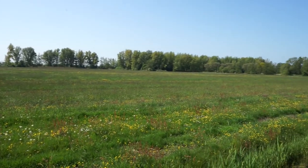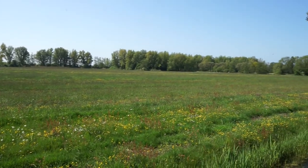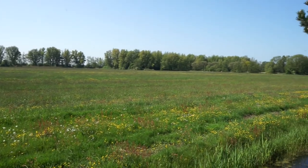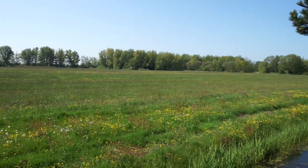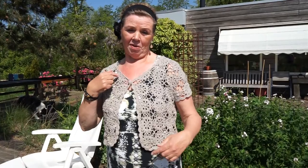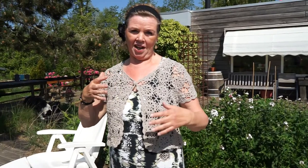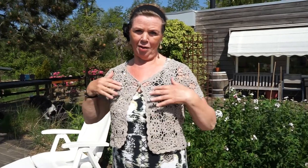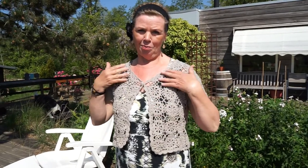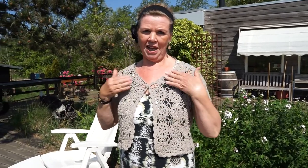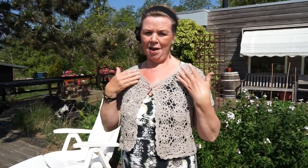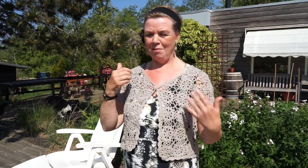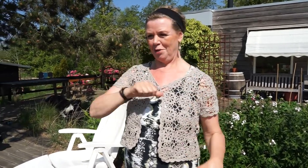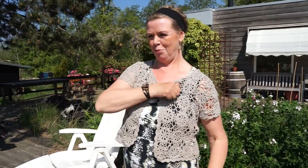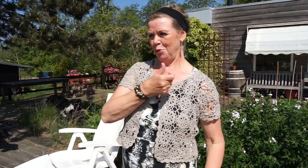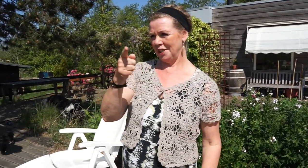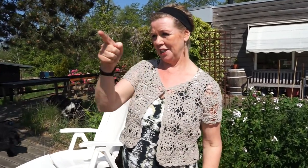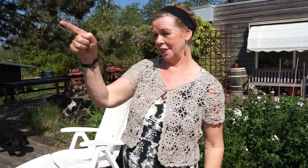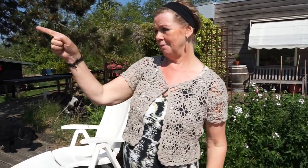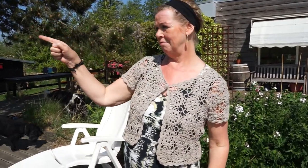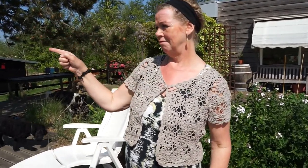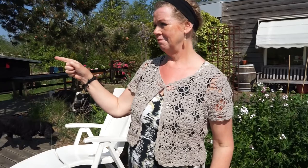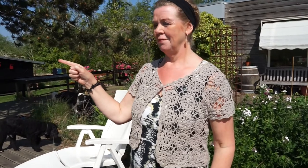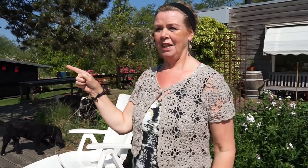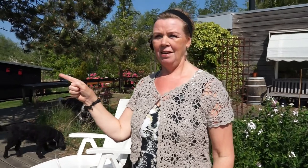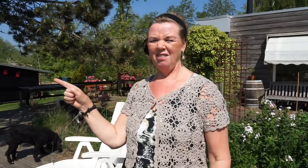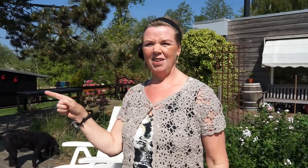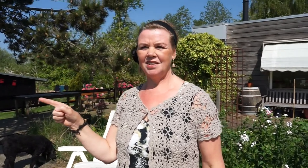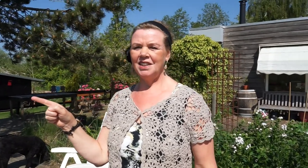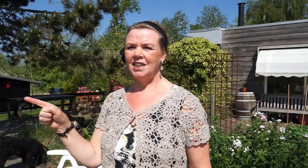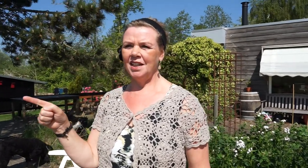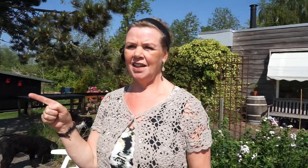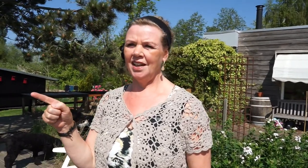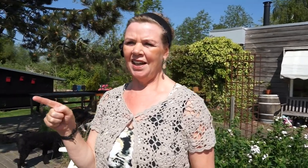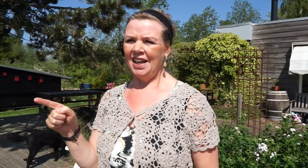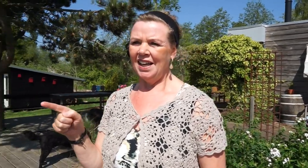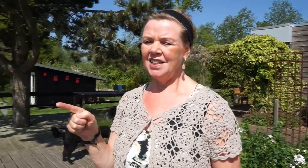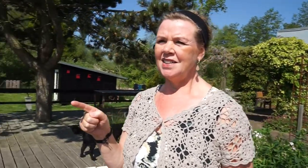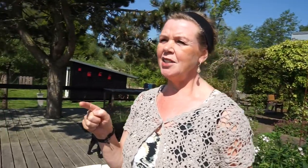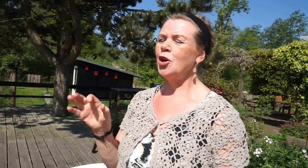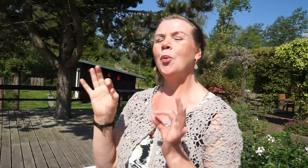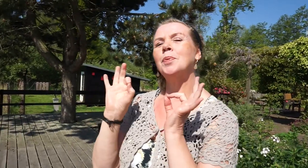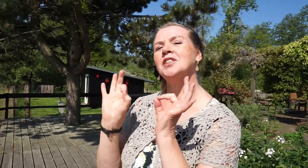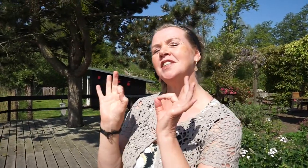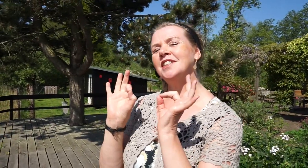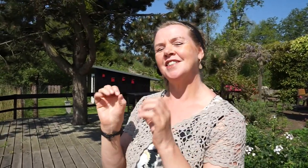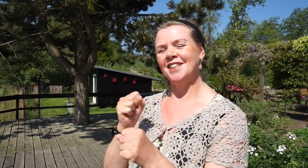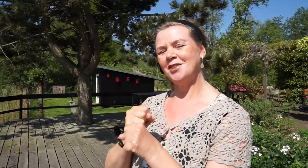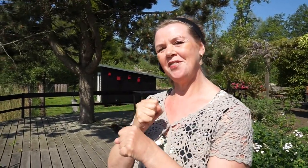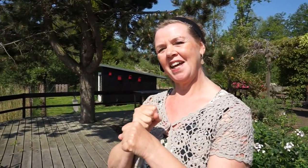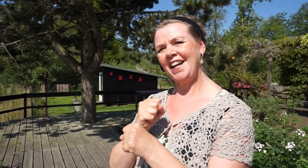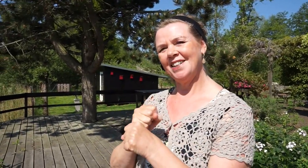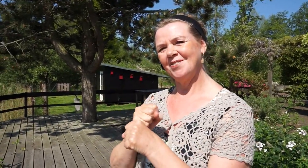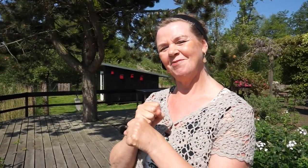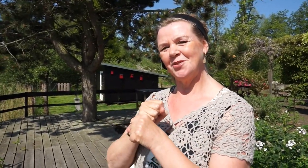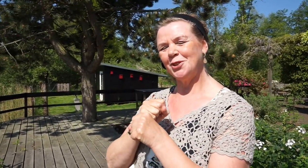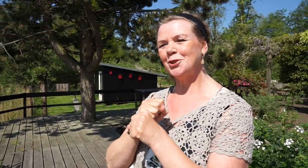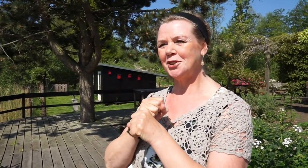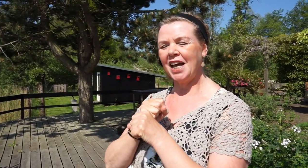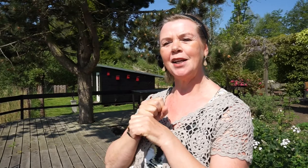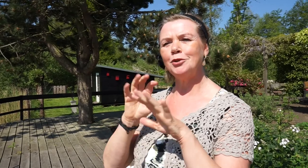Ik ben heel blij met de boer hier, want die is niet zo precies in zijn werk. Dus hij doet